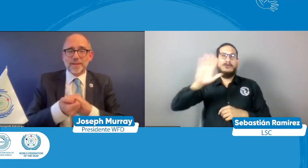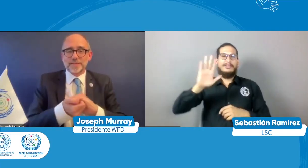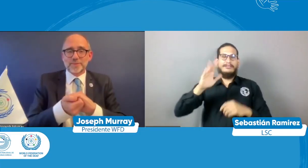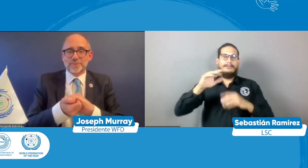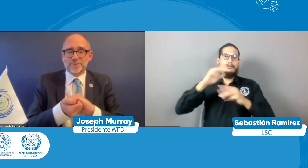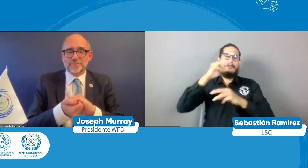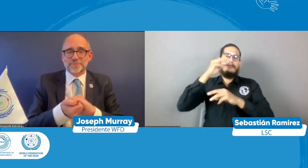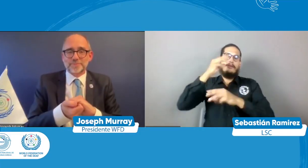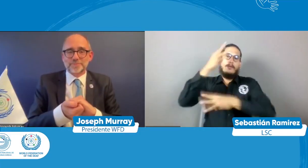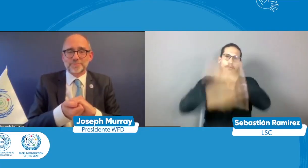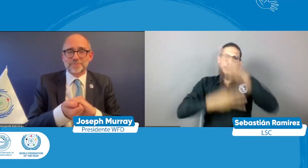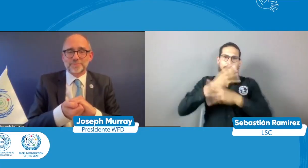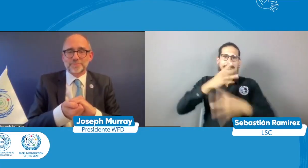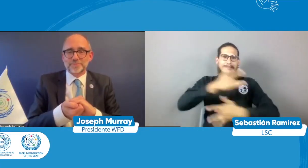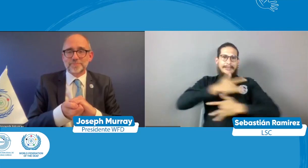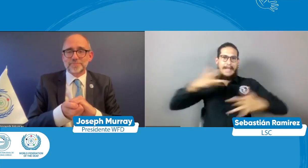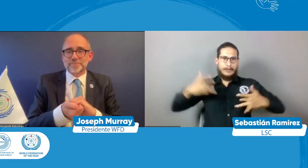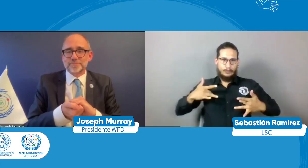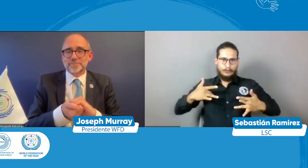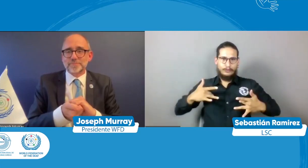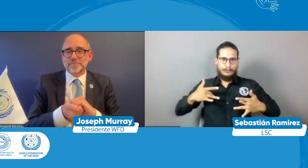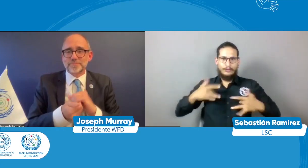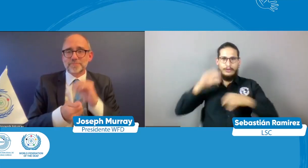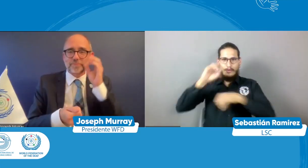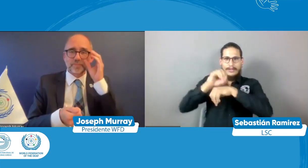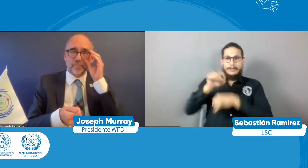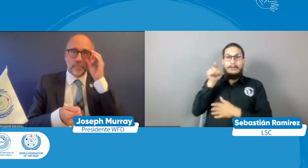estamos trabajando también con la Organización Mundial de la Salud la OMS